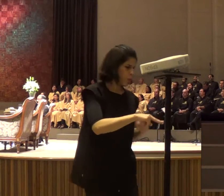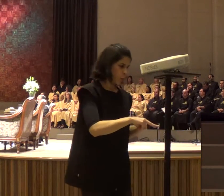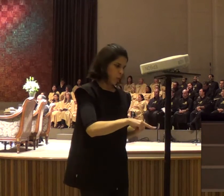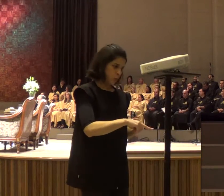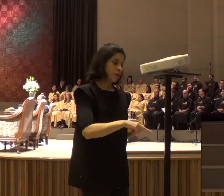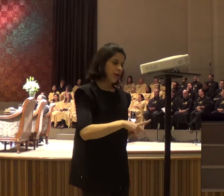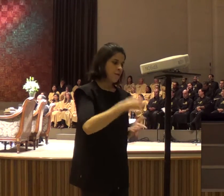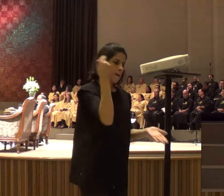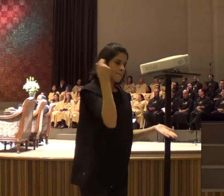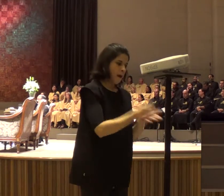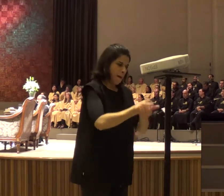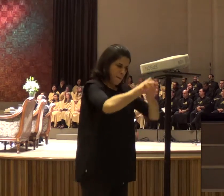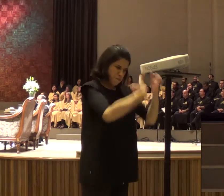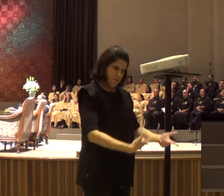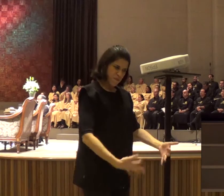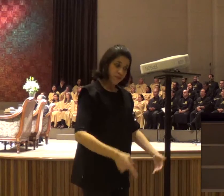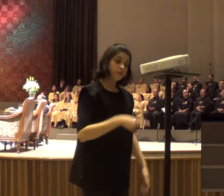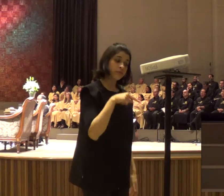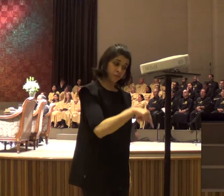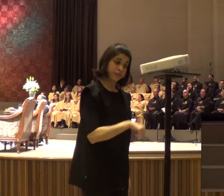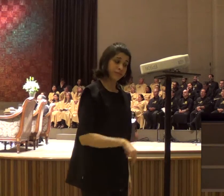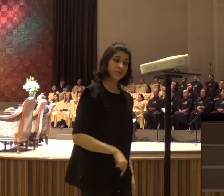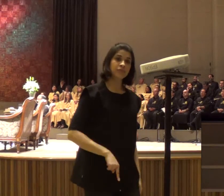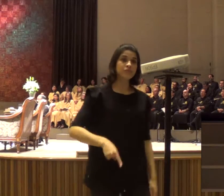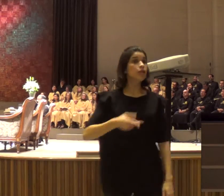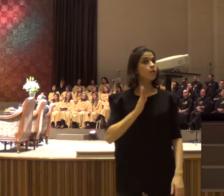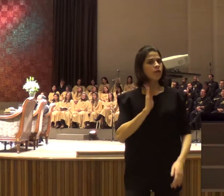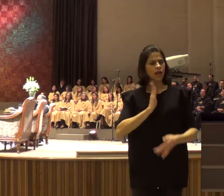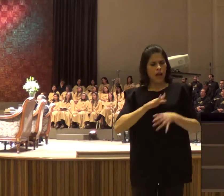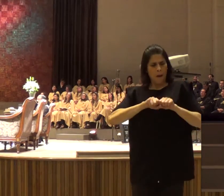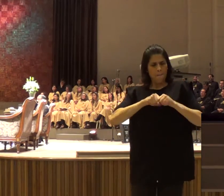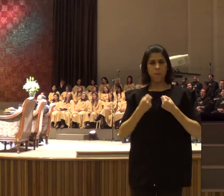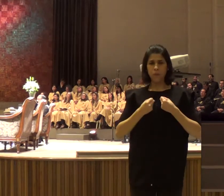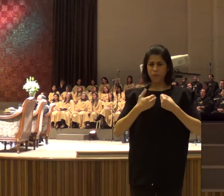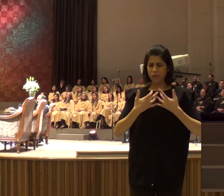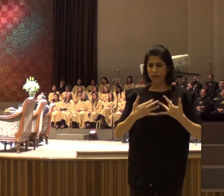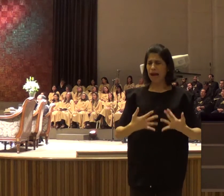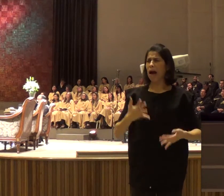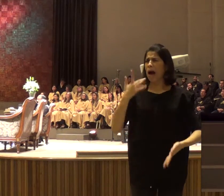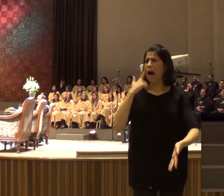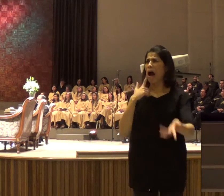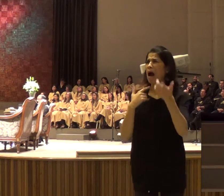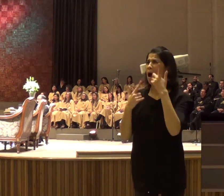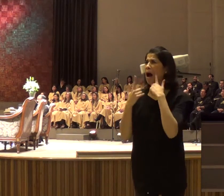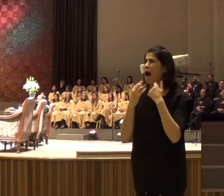é por isso, que algumas vezes, Deus, quebra o coração duro, com a sua marreta,